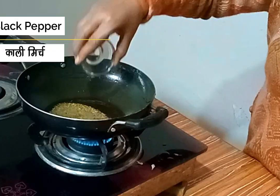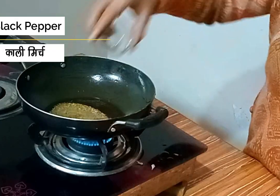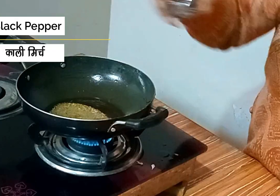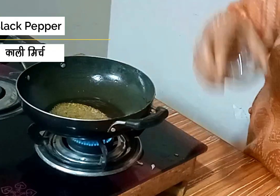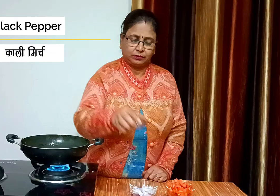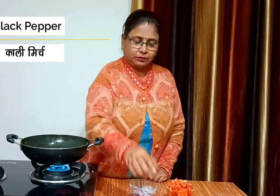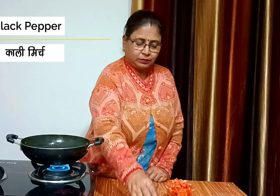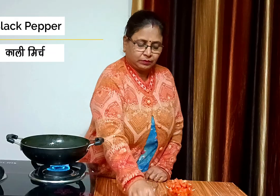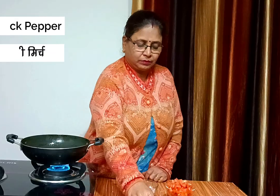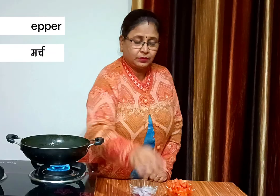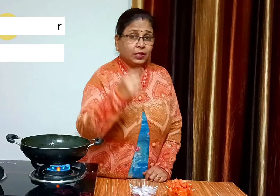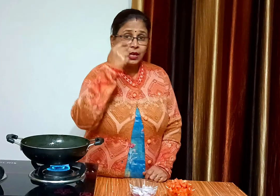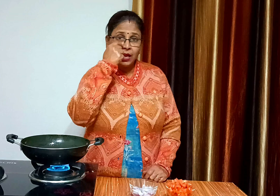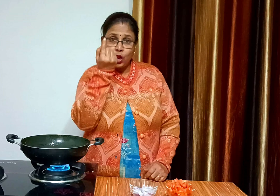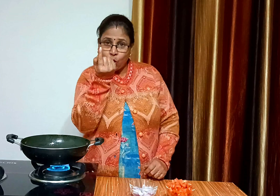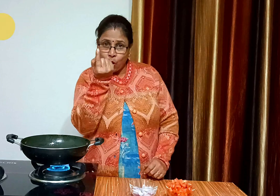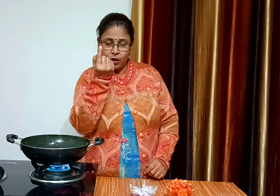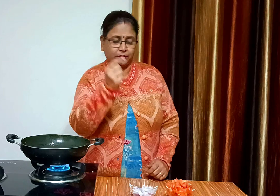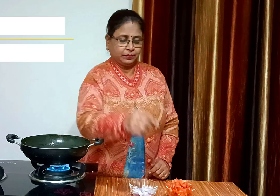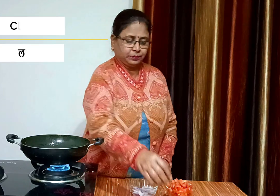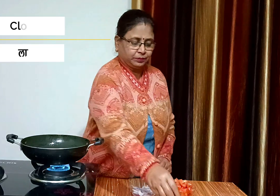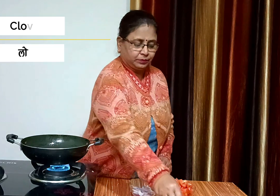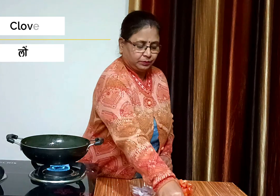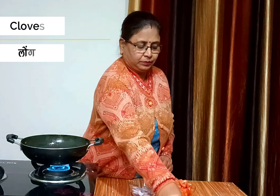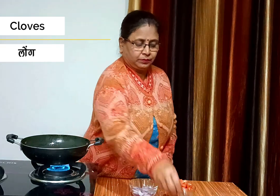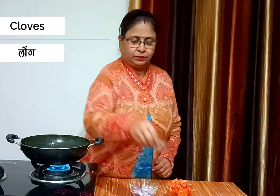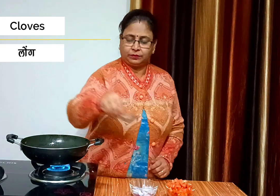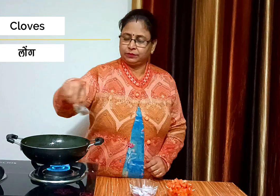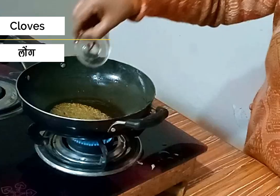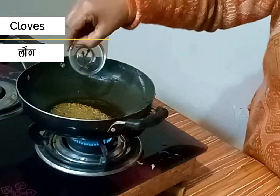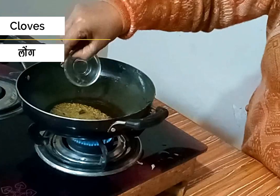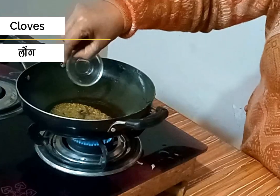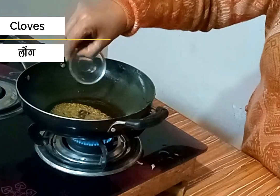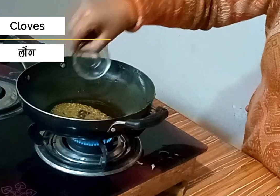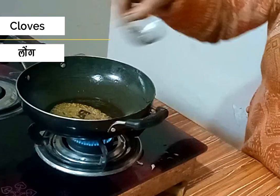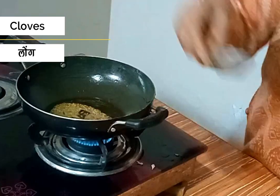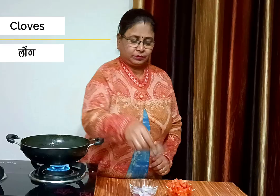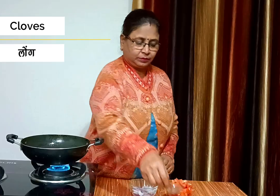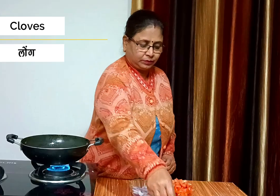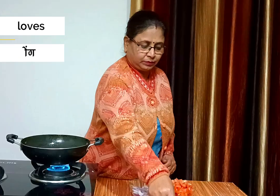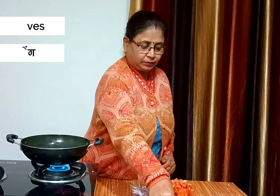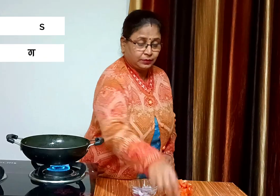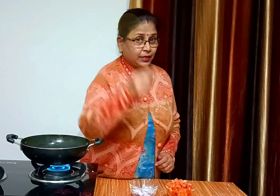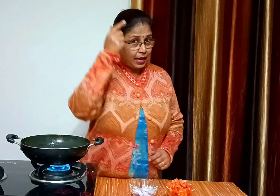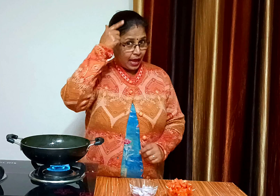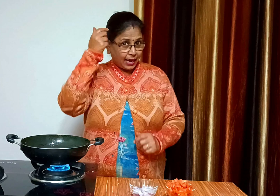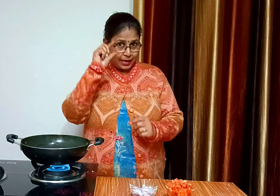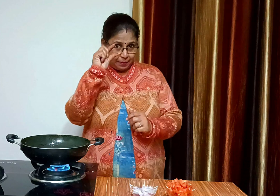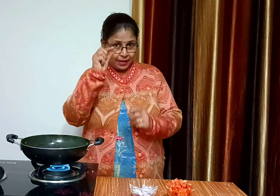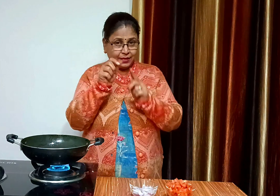तीन से चार लॉंग, एक बड़ी